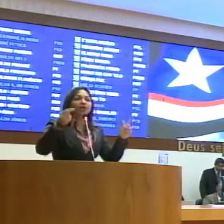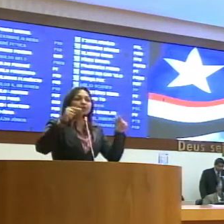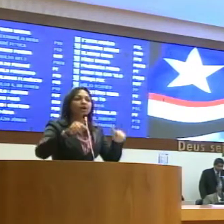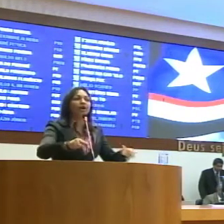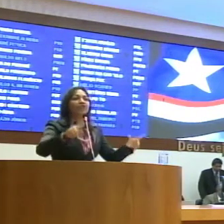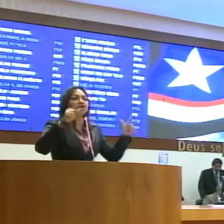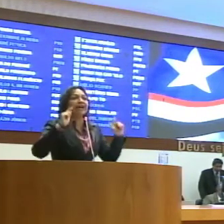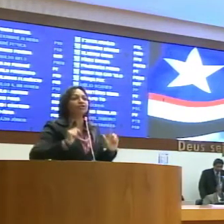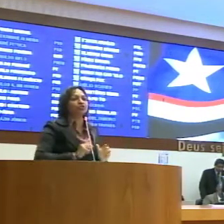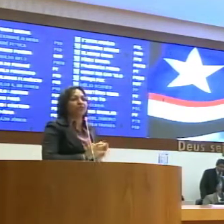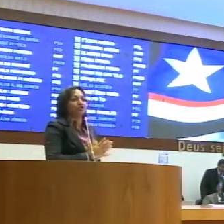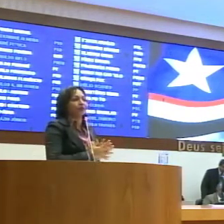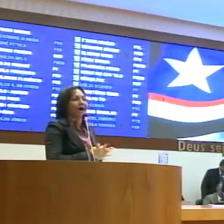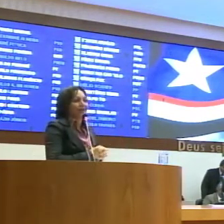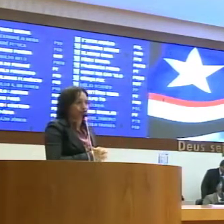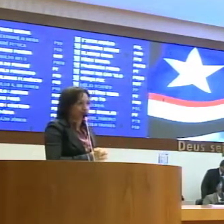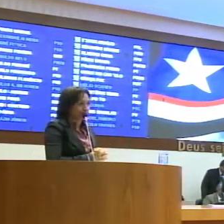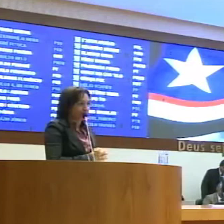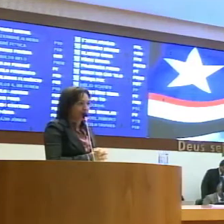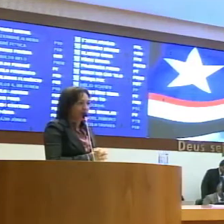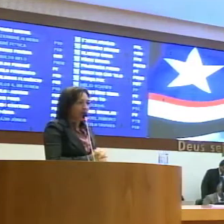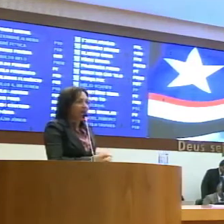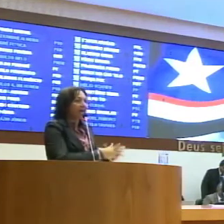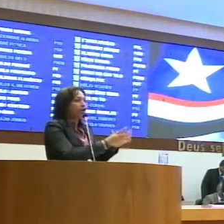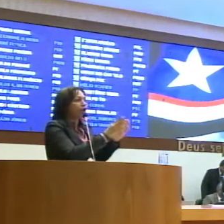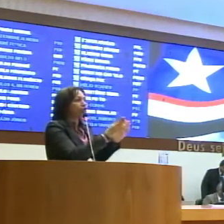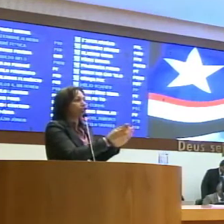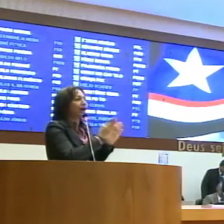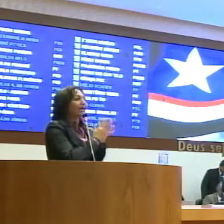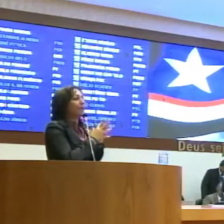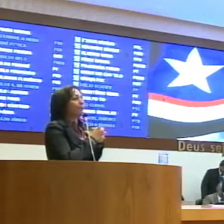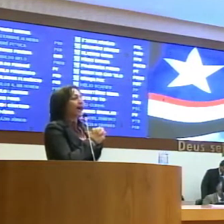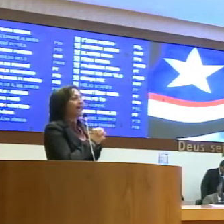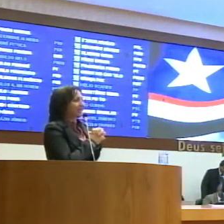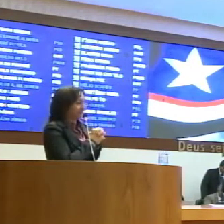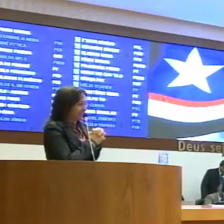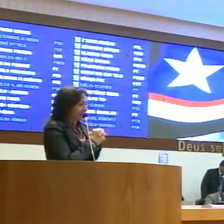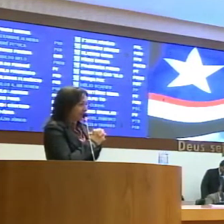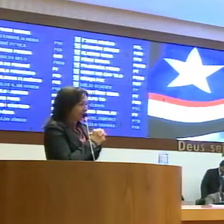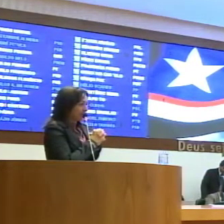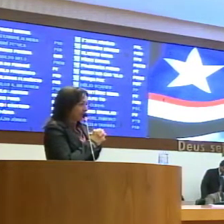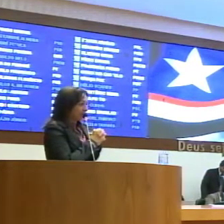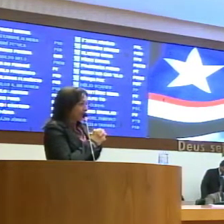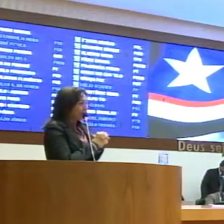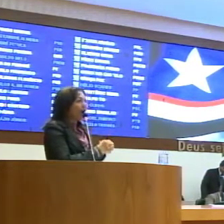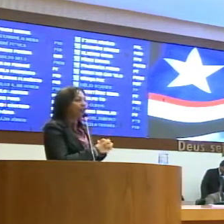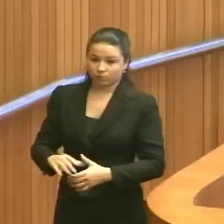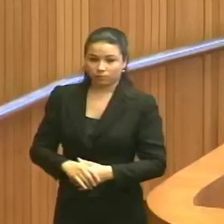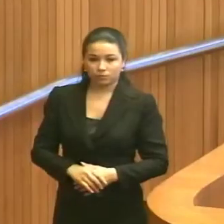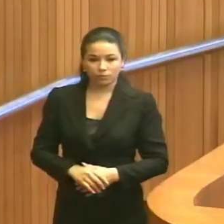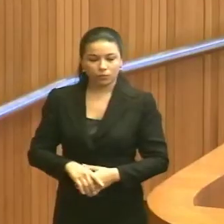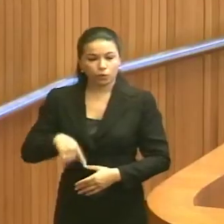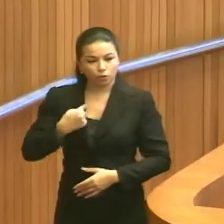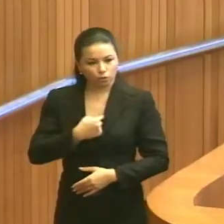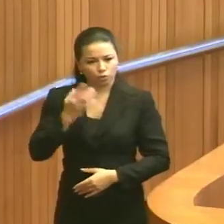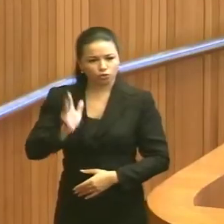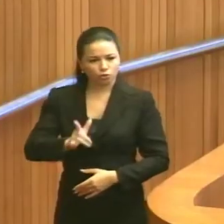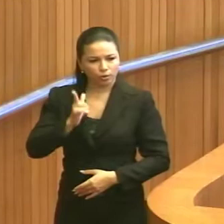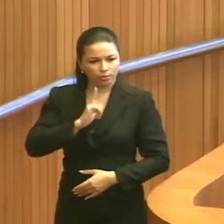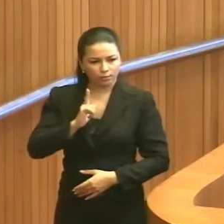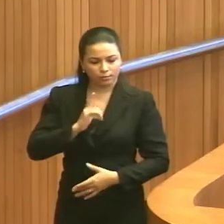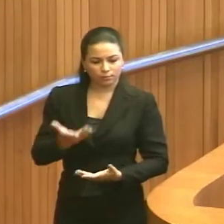famílias que foram retiradas do seu espaço. E aí hoje estão acampadas ali. Nós já